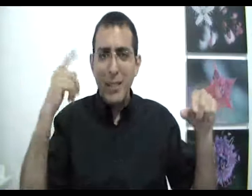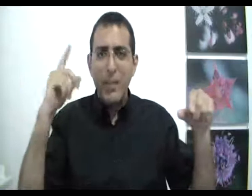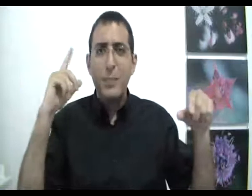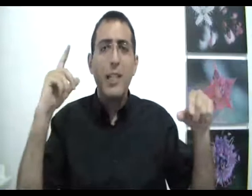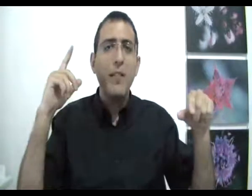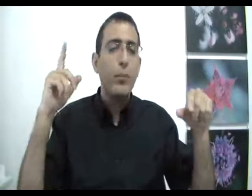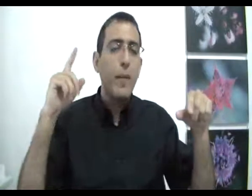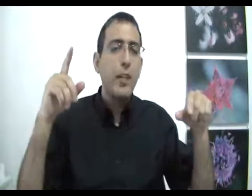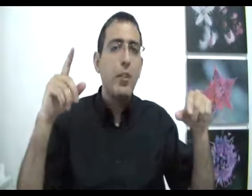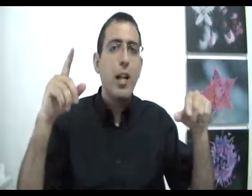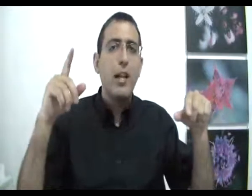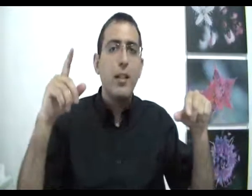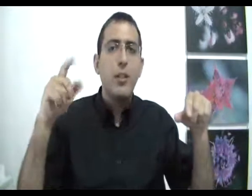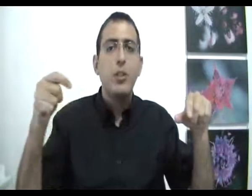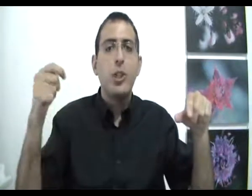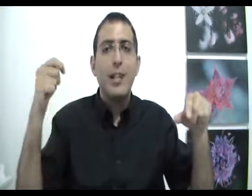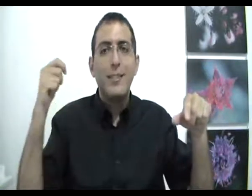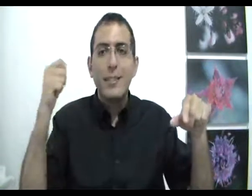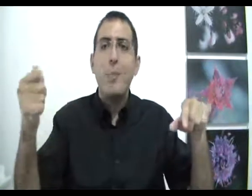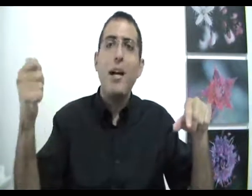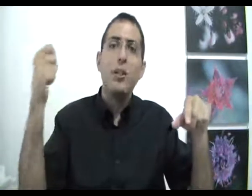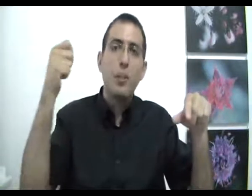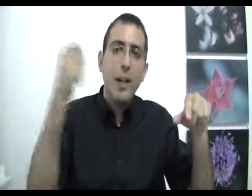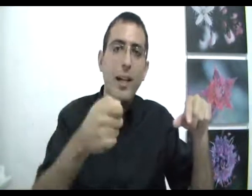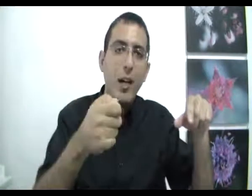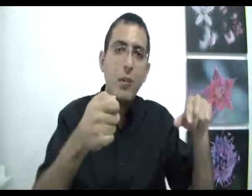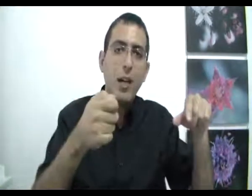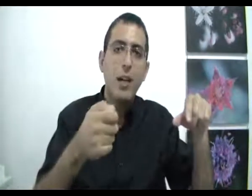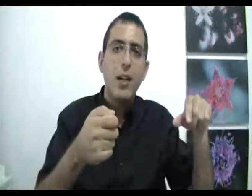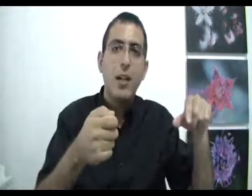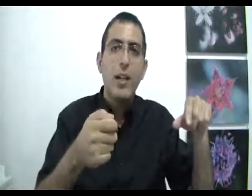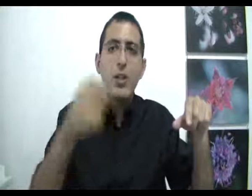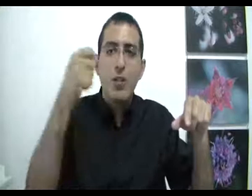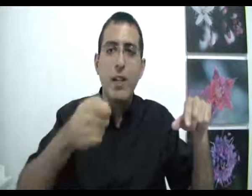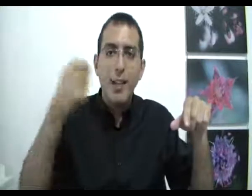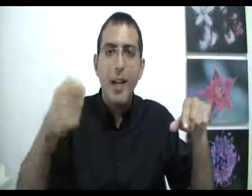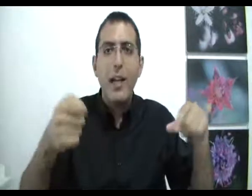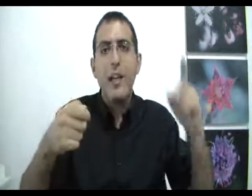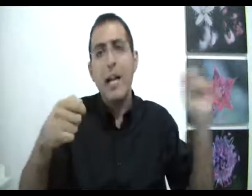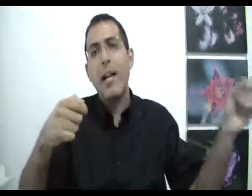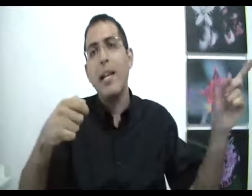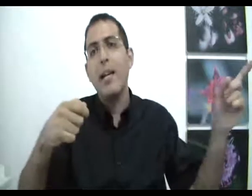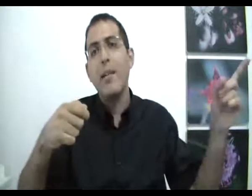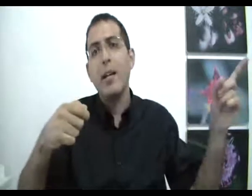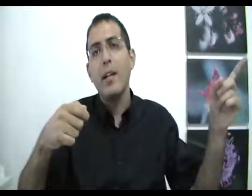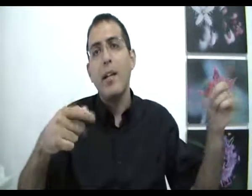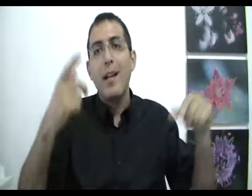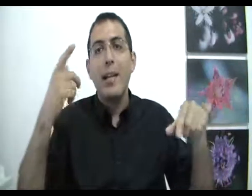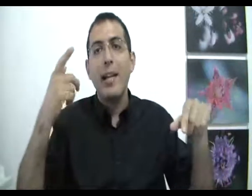פרספקטיבה מסוימת אפשר להגיד שסיבה שמחריכה אותך היא שבת ערך להקראי לגמרי למה הקראי